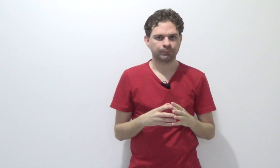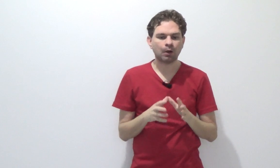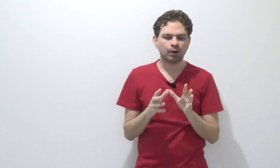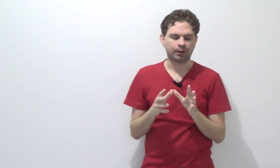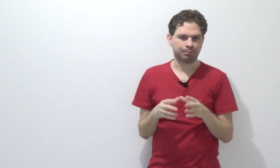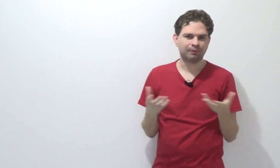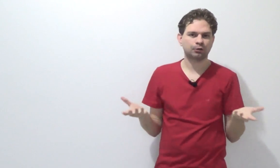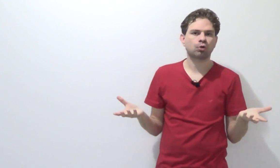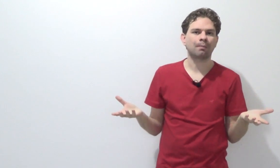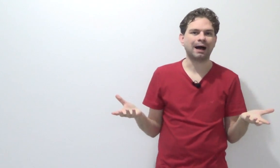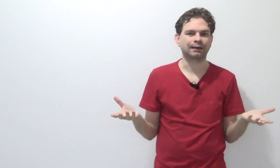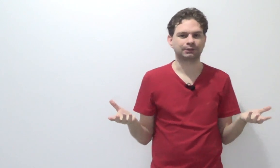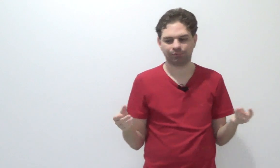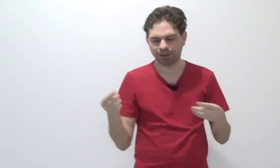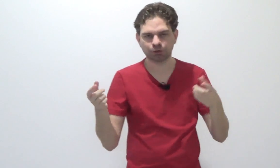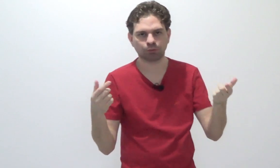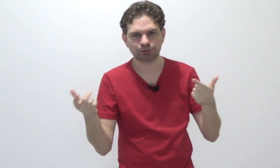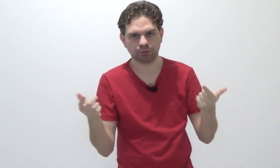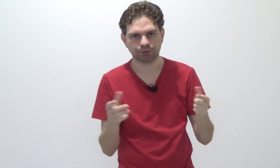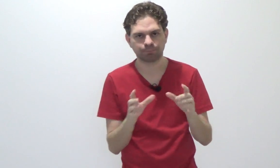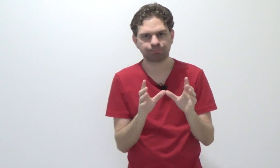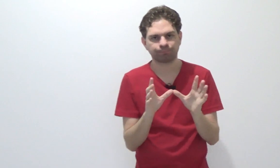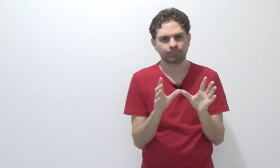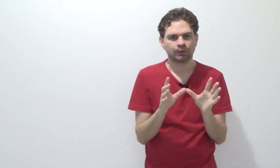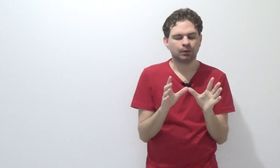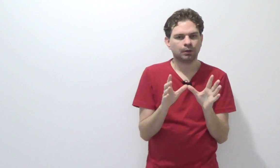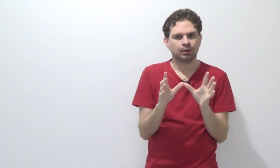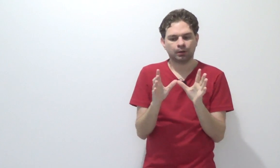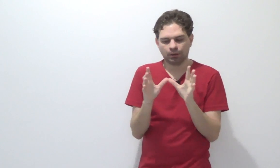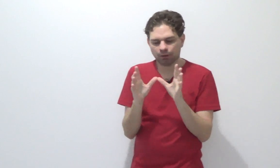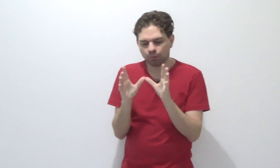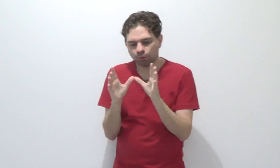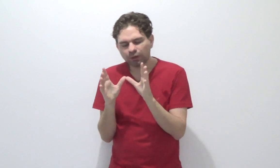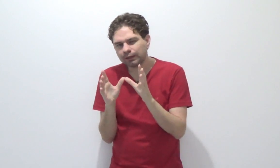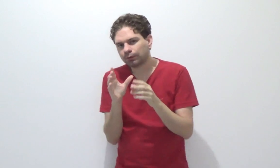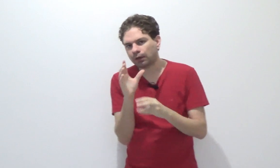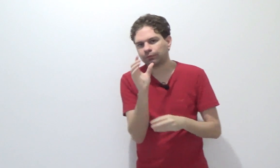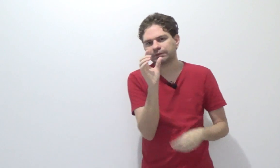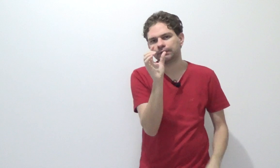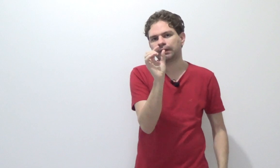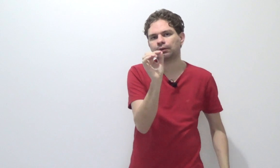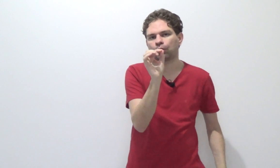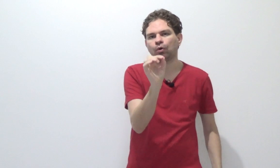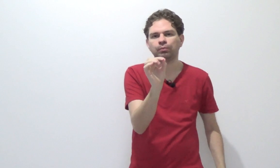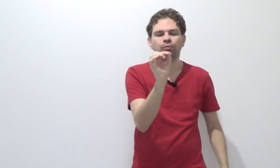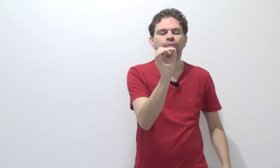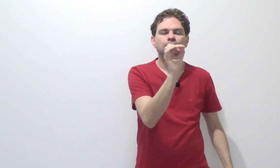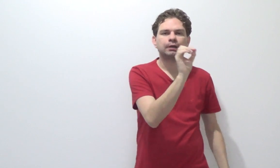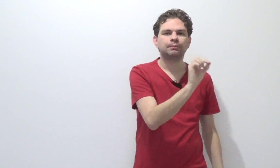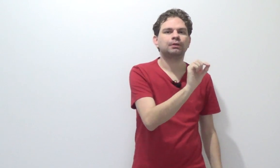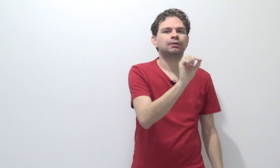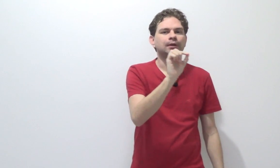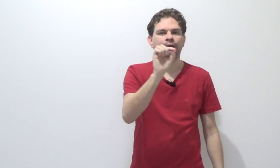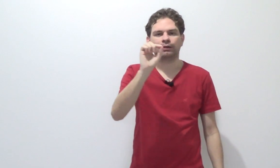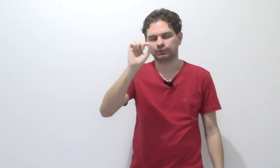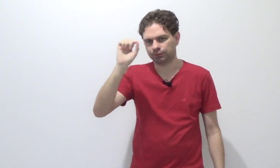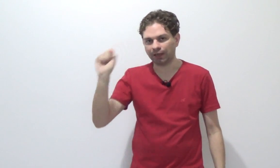Agora, por várias comarcas, várias situações. O que eu quero que você entenda como o crime à